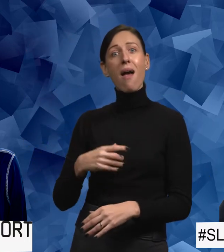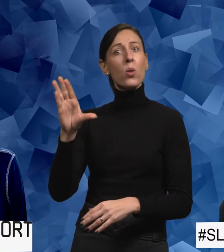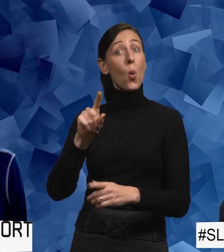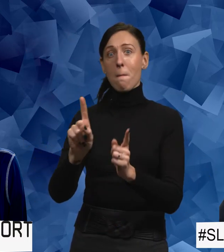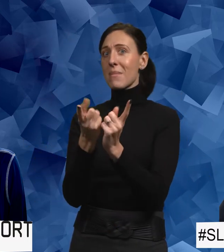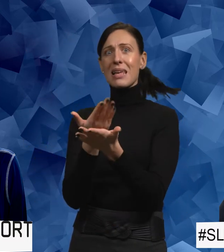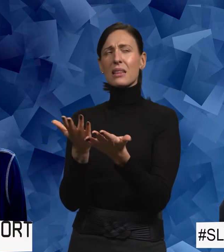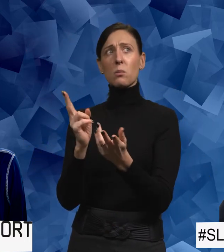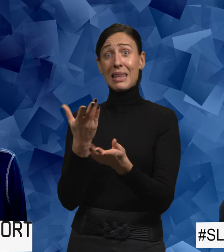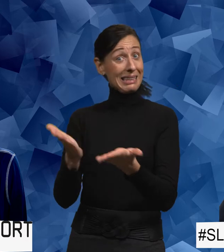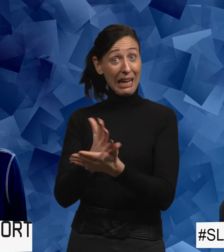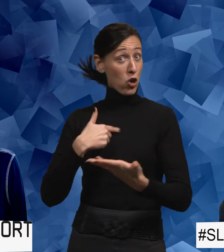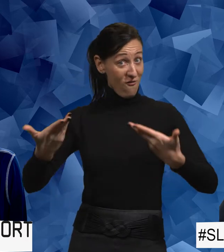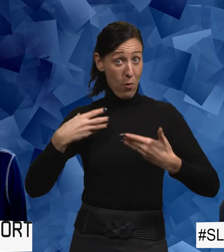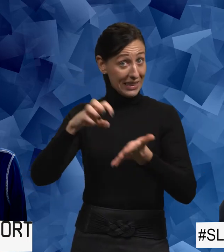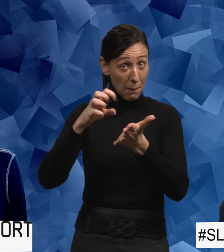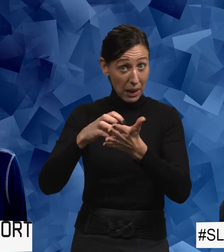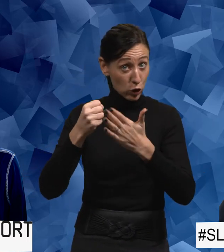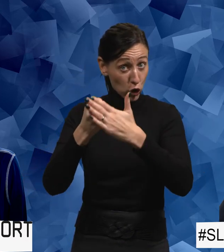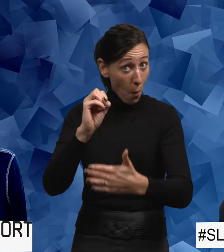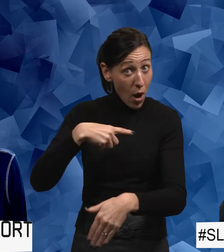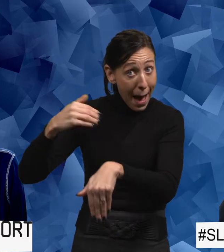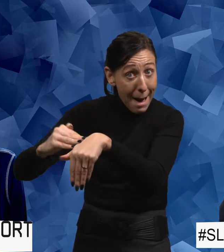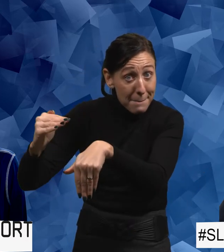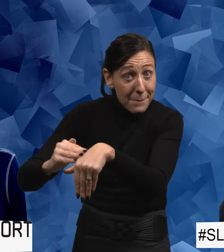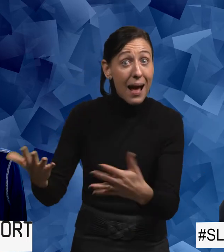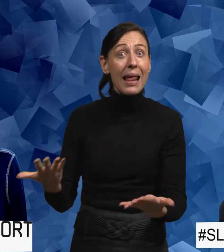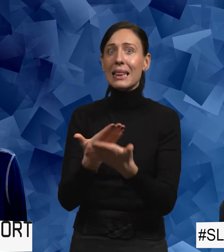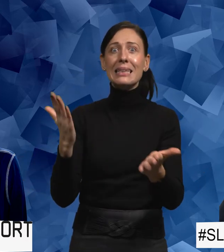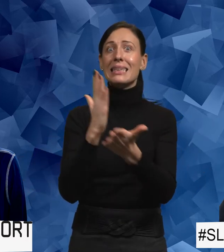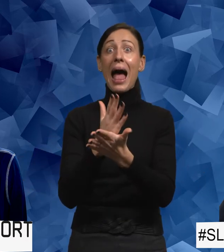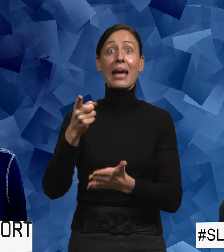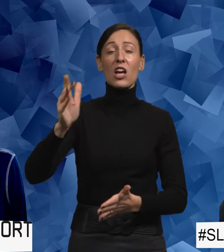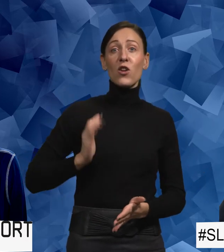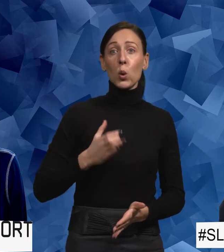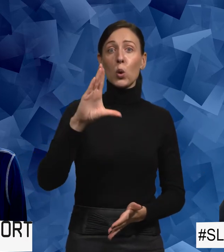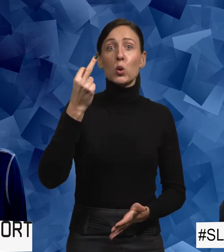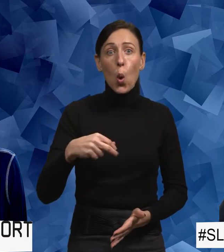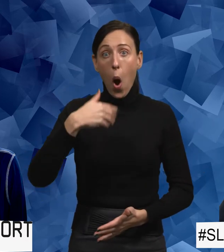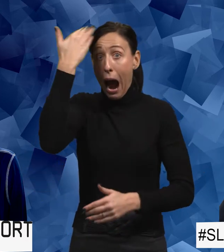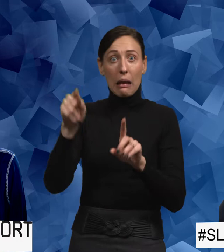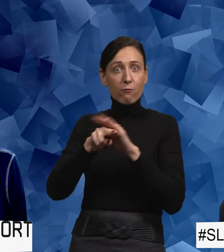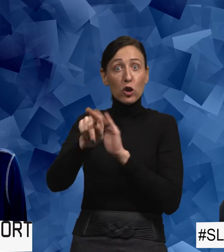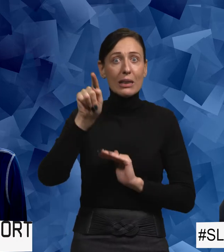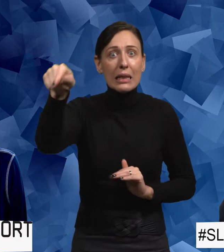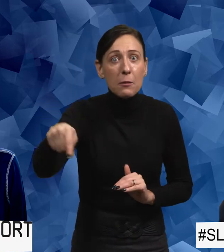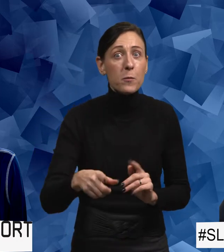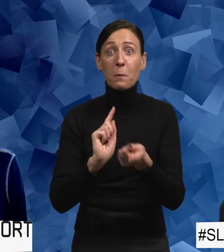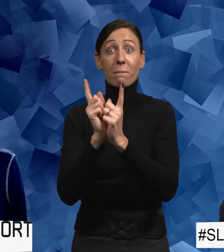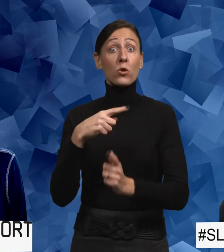säkra på att de får samhällets stöd om de anmäler. De är inte säkra på att det finns en kvinnoskod dit de kan fly. Och de kanske inte ens kan fly